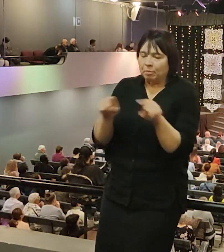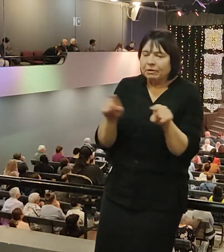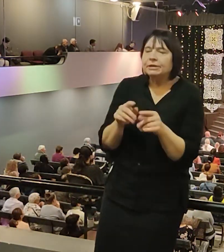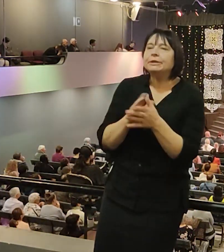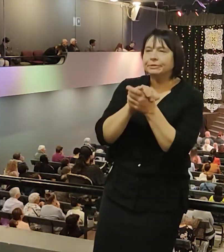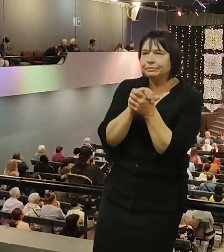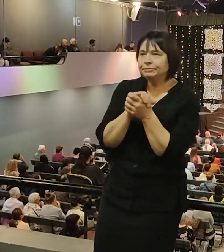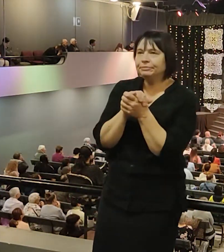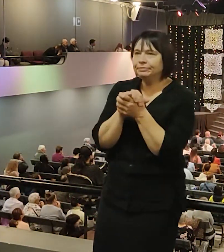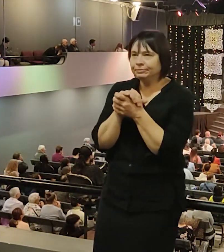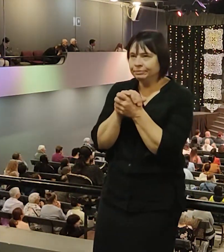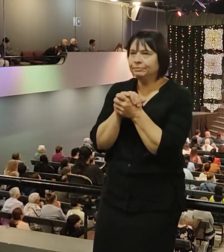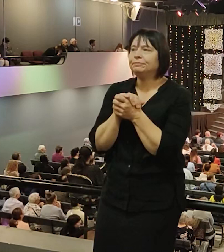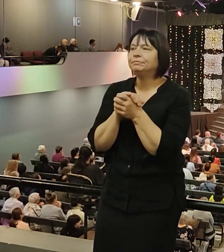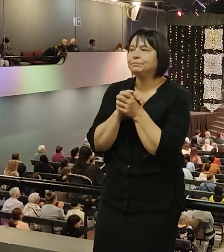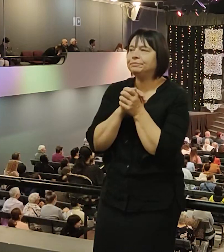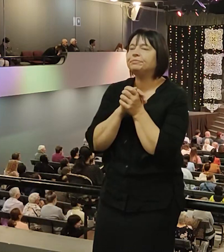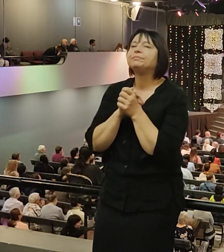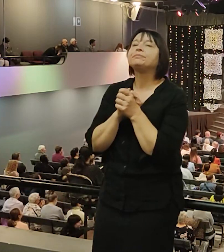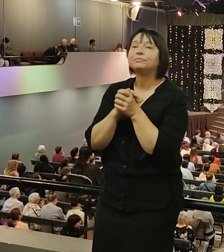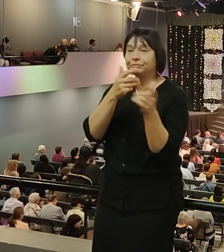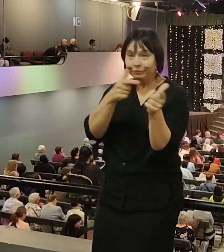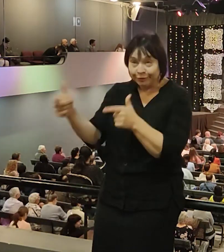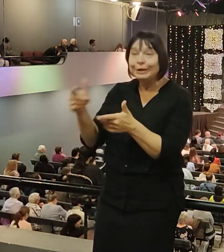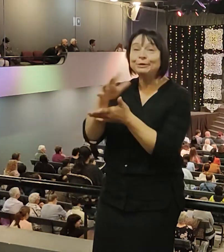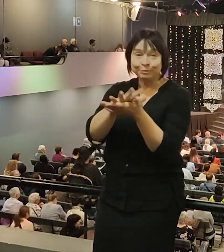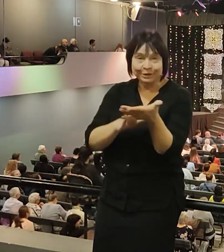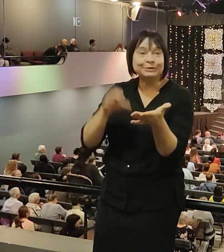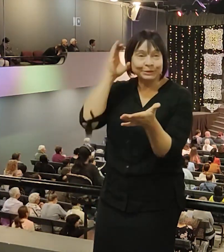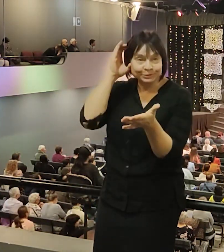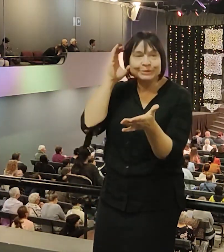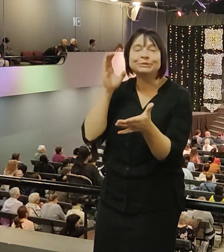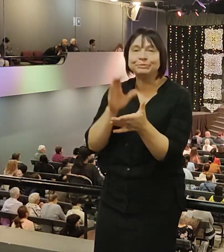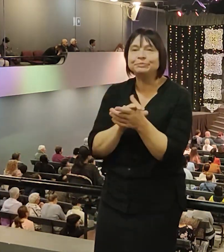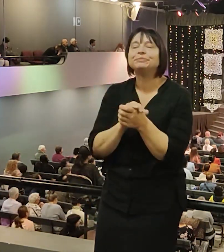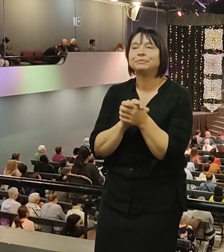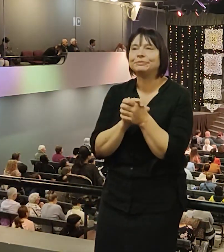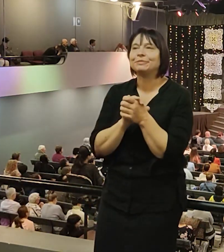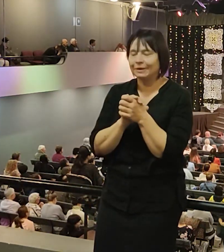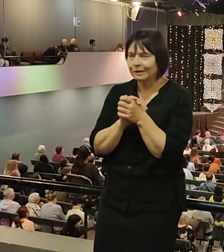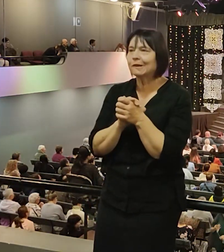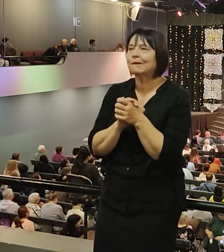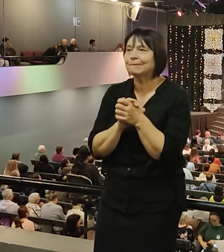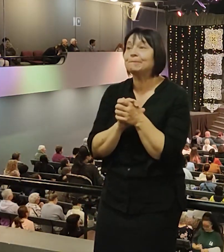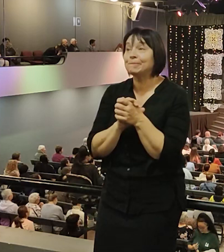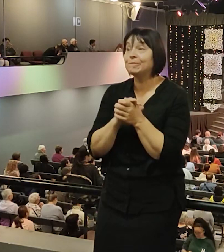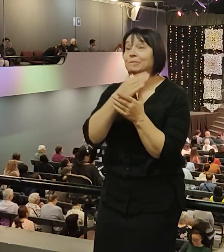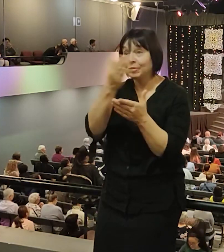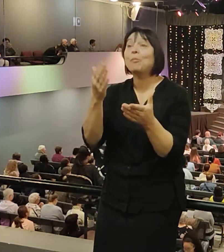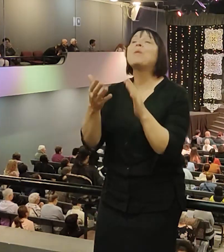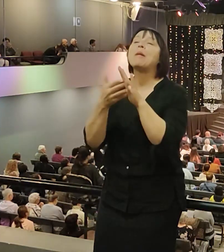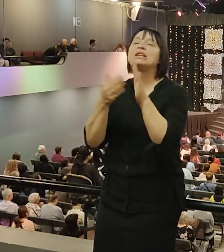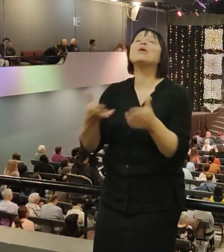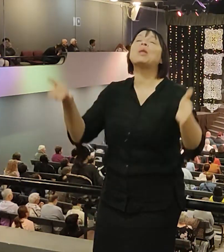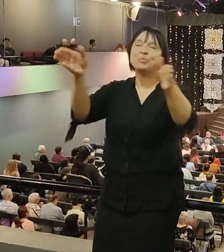Можно дальше проповедовать? Готовы вы, да? Это так между делом. Мы же призваны благословлять.